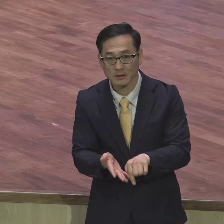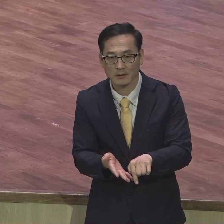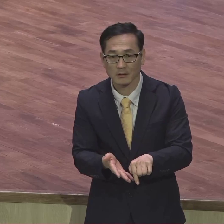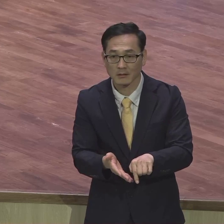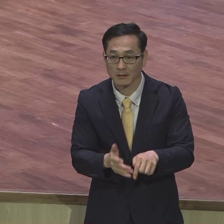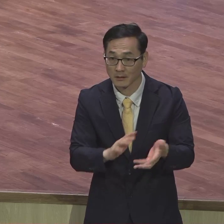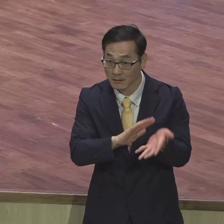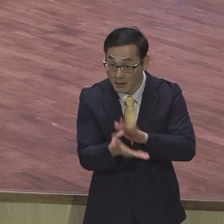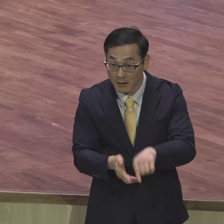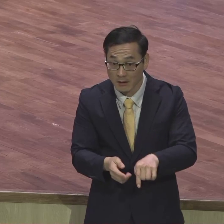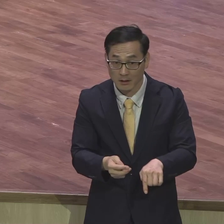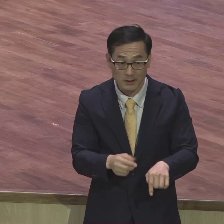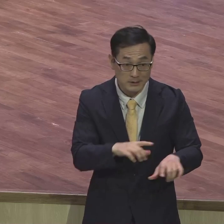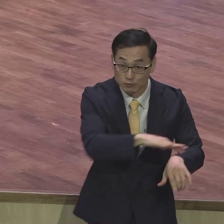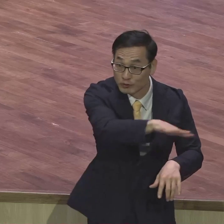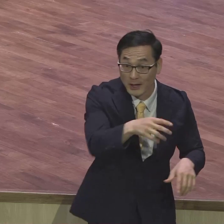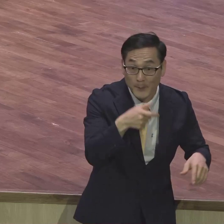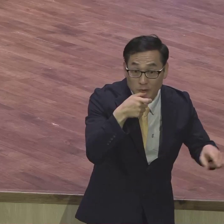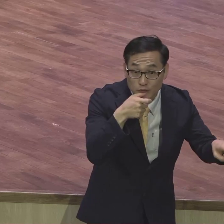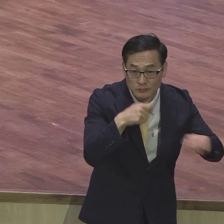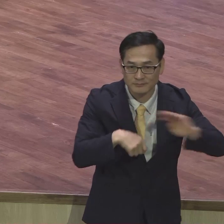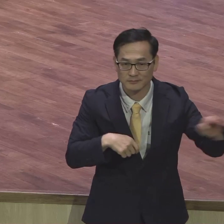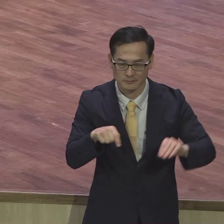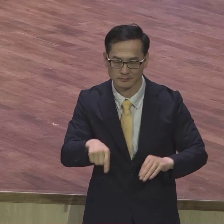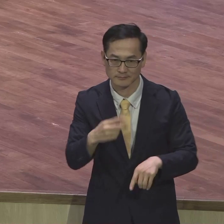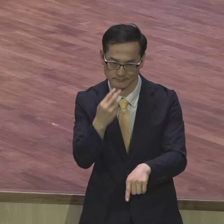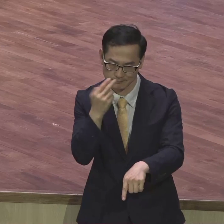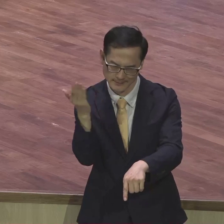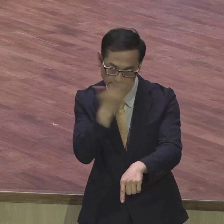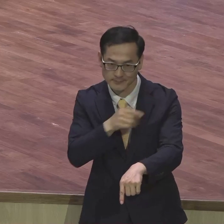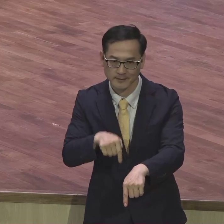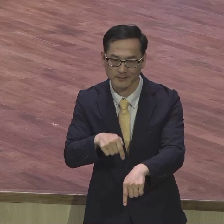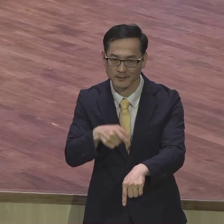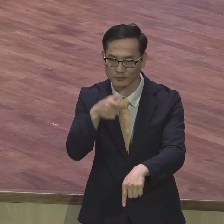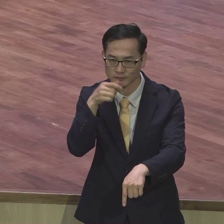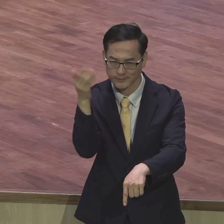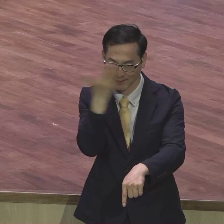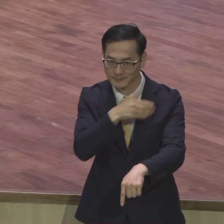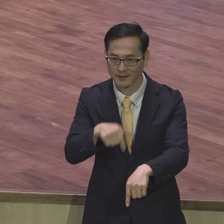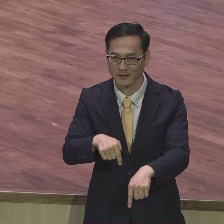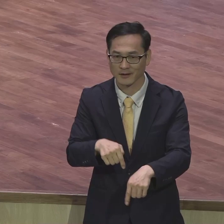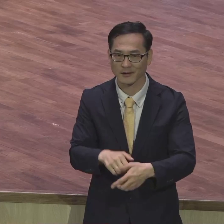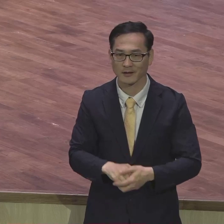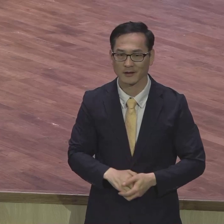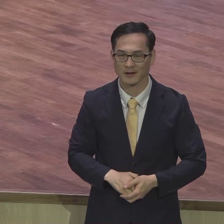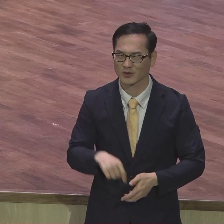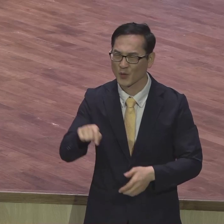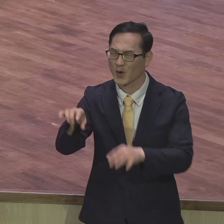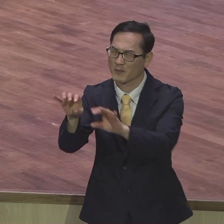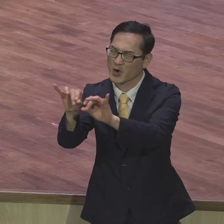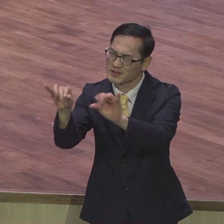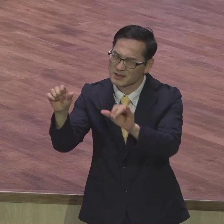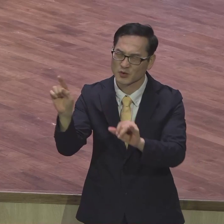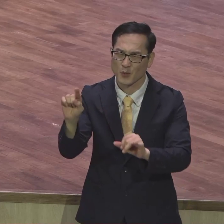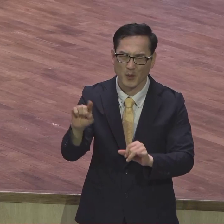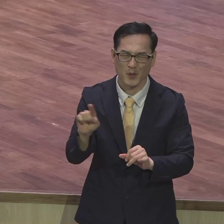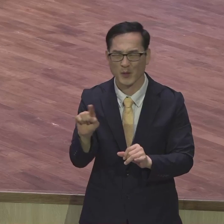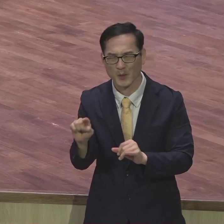빗물 그 한무용 교수 이야기는 뭐 사람들이 뭐 핵이 어떻고 먼지가 어떻고 이래가지고 그렇게 막 물이